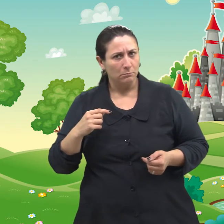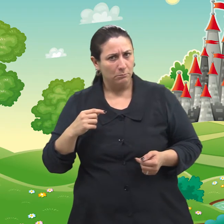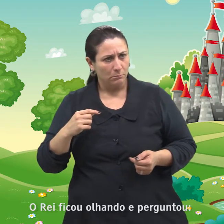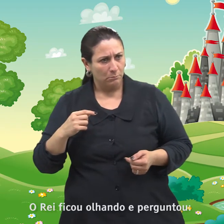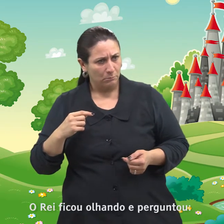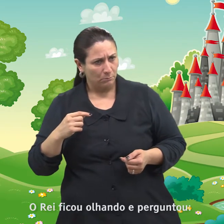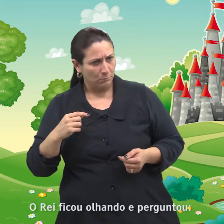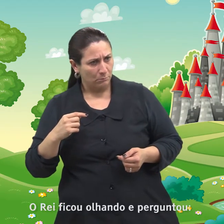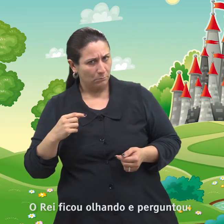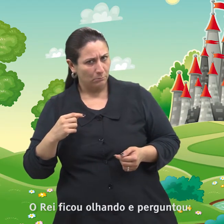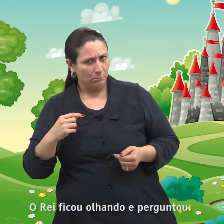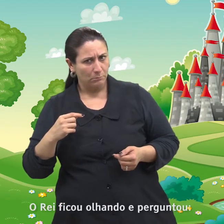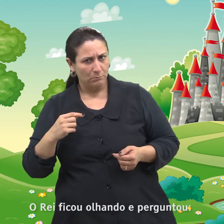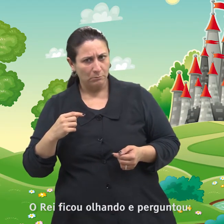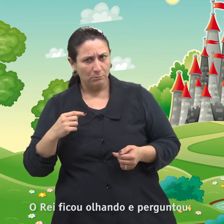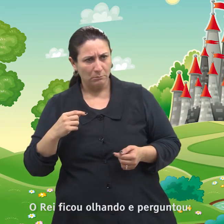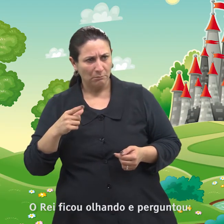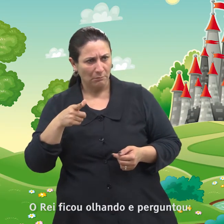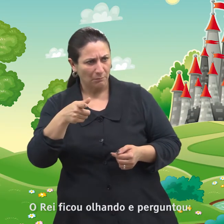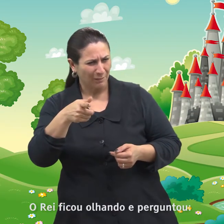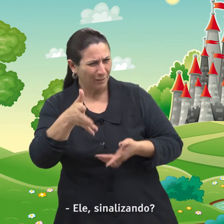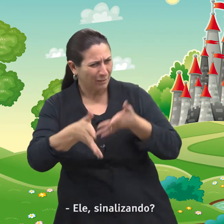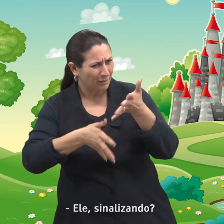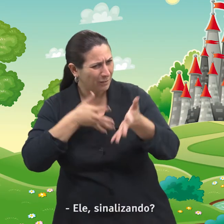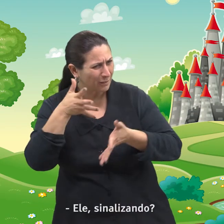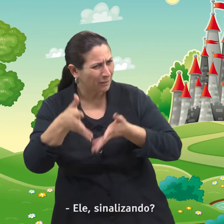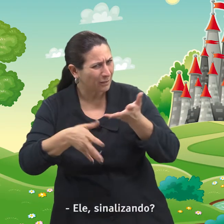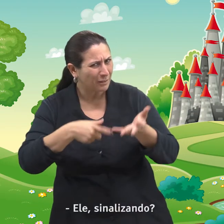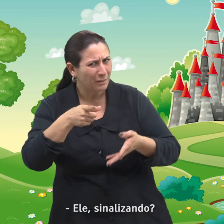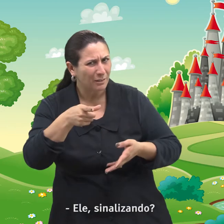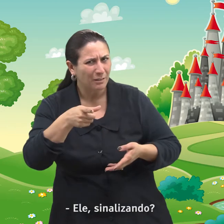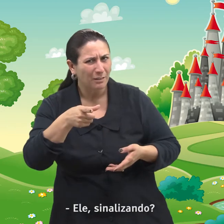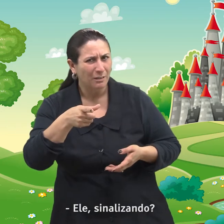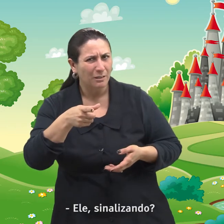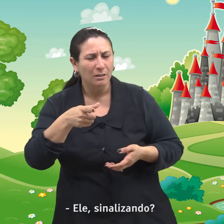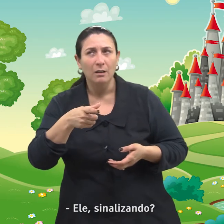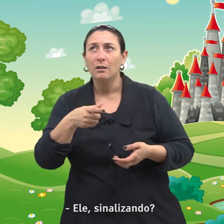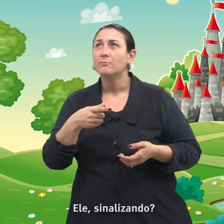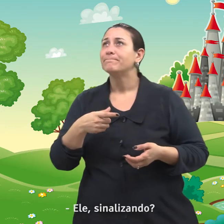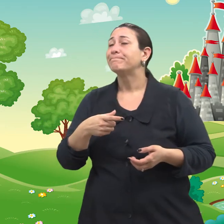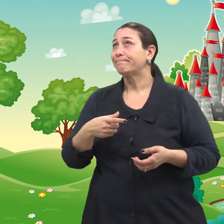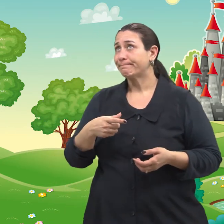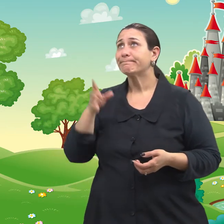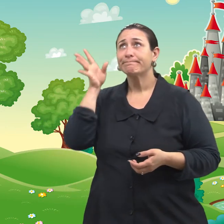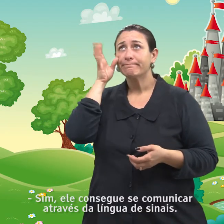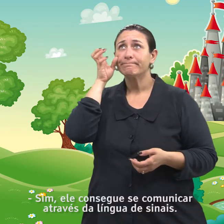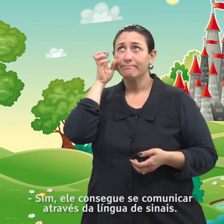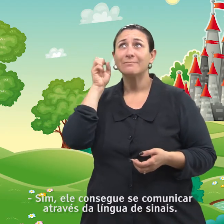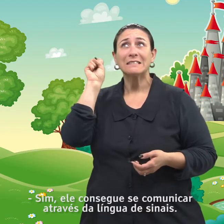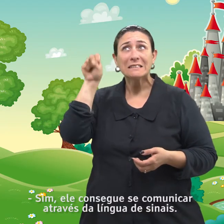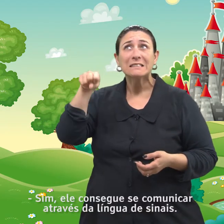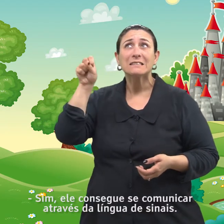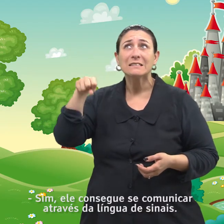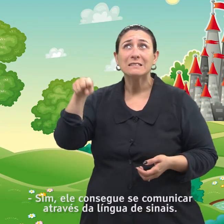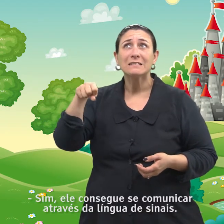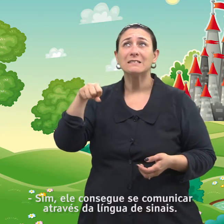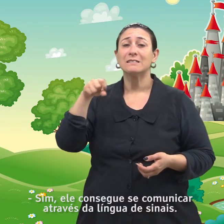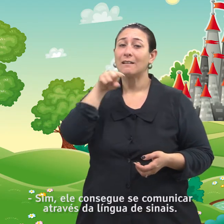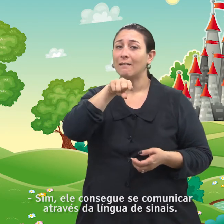O rei ficou olhando e perguntou. Ele? Sinalizando? Sim! Ele consegue se